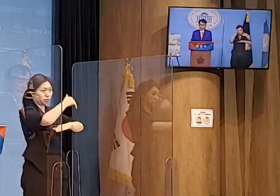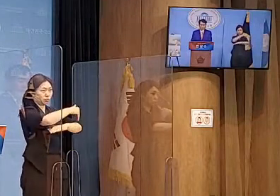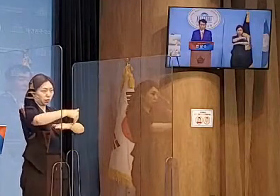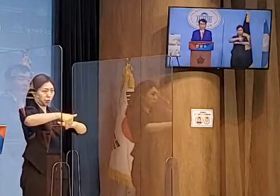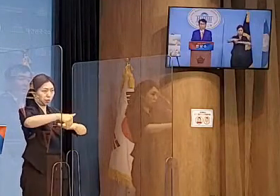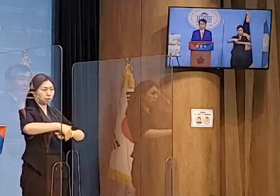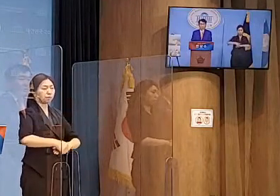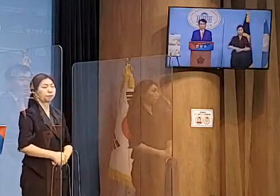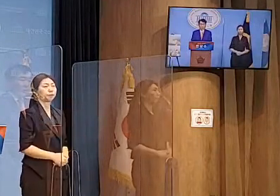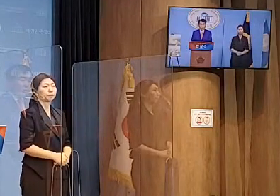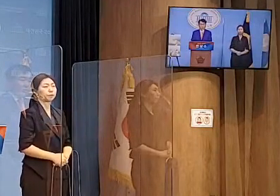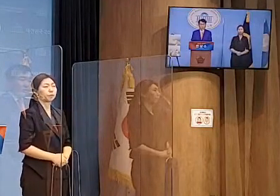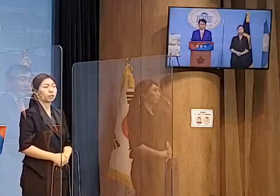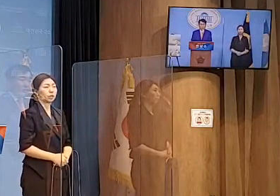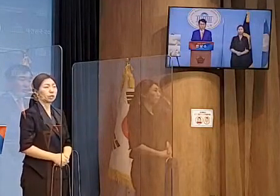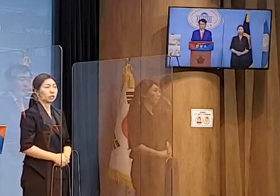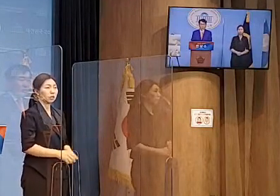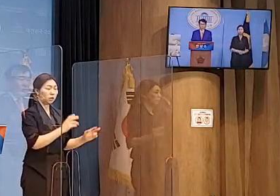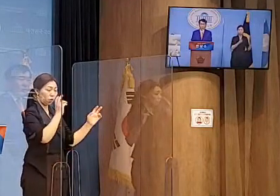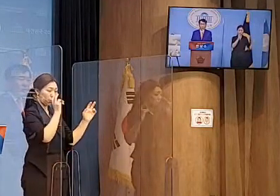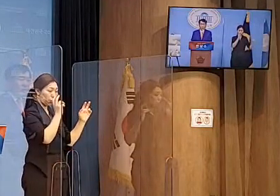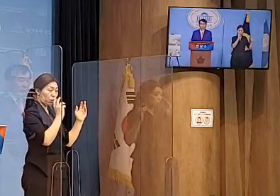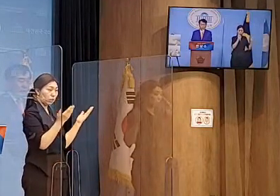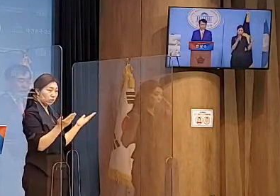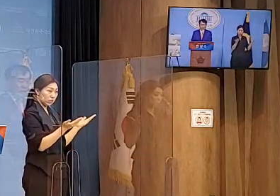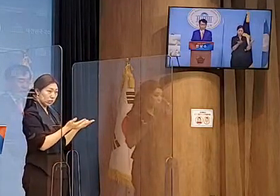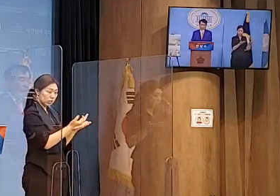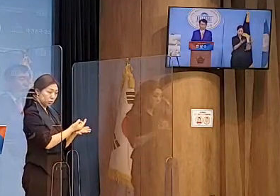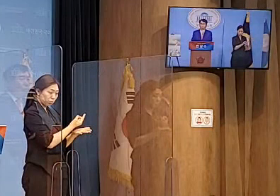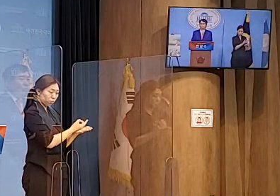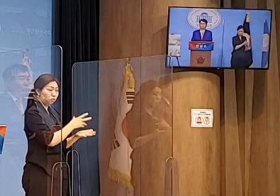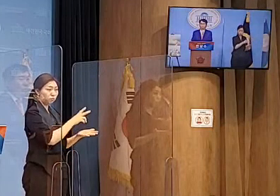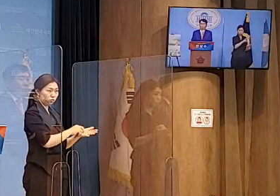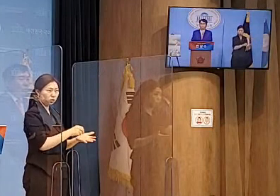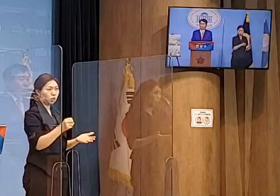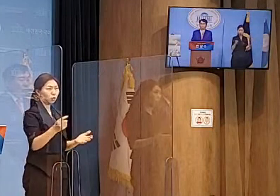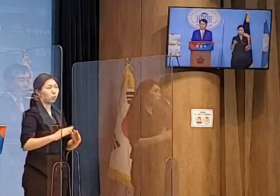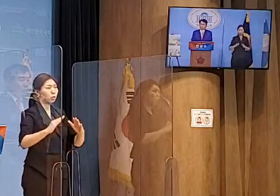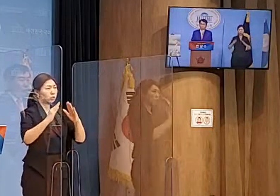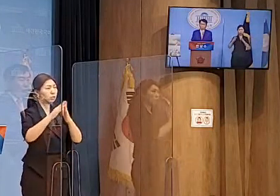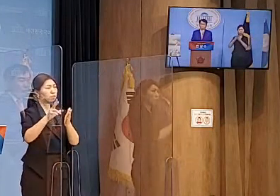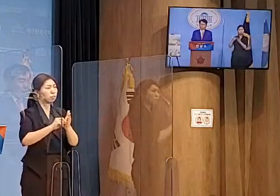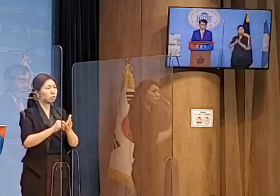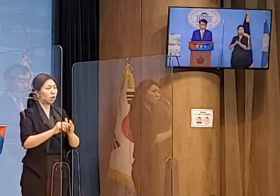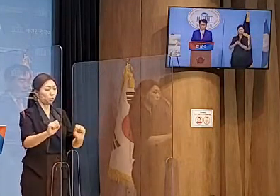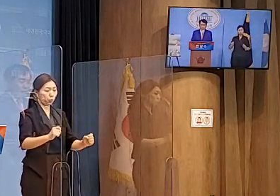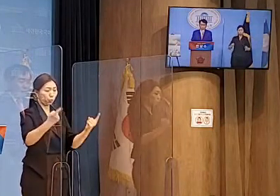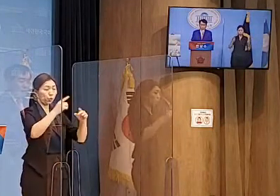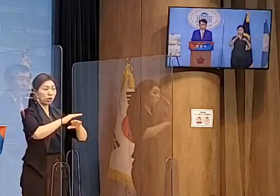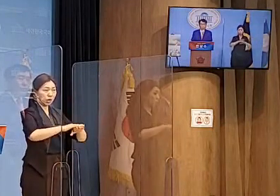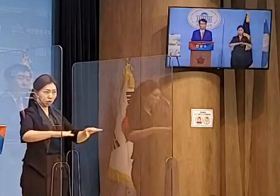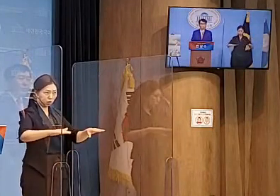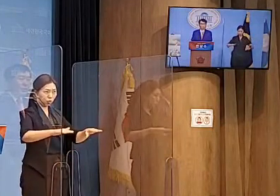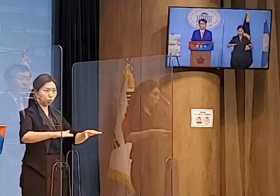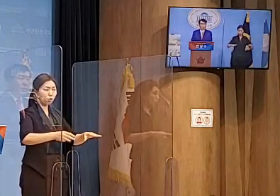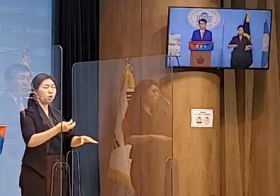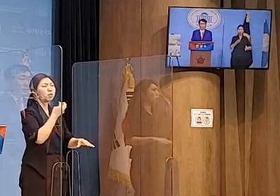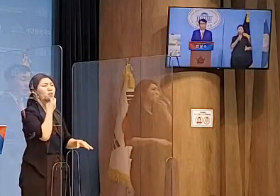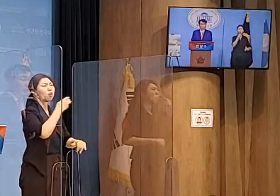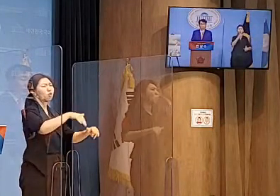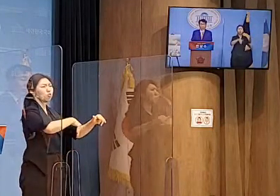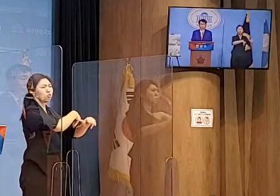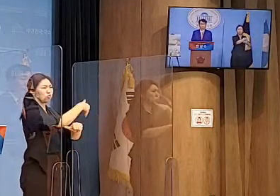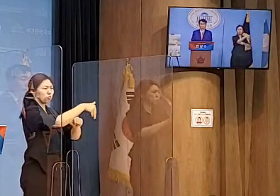일자리와 주택 문제를 동시에 해결하고 수도권과 대도시에 집중되어 있는